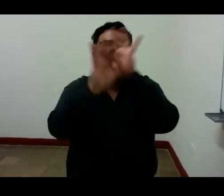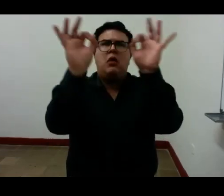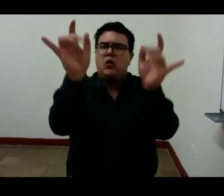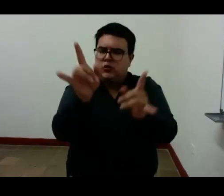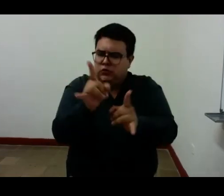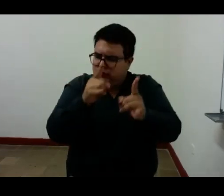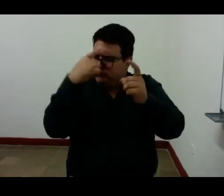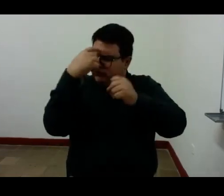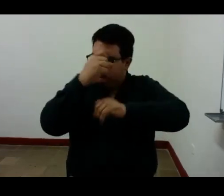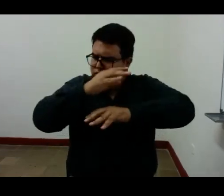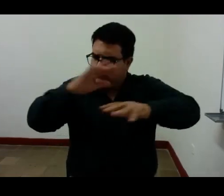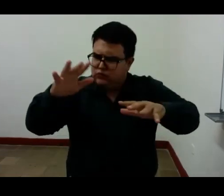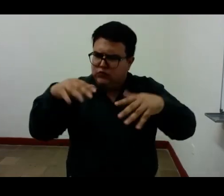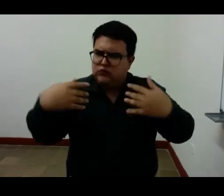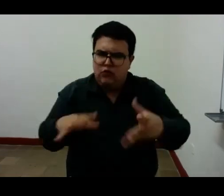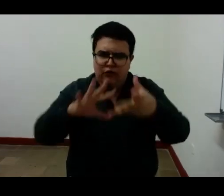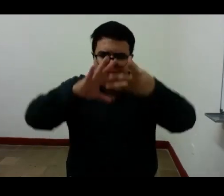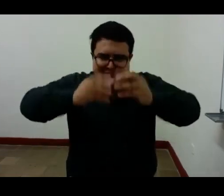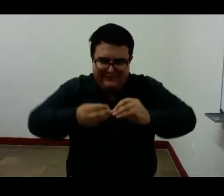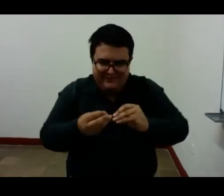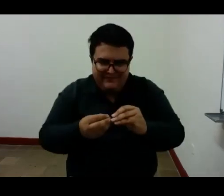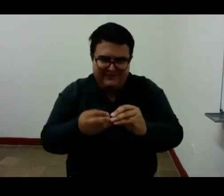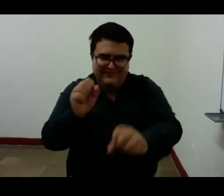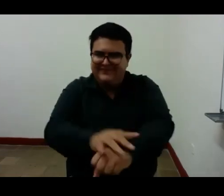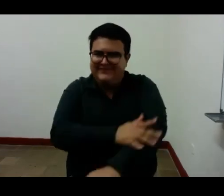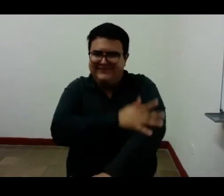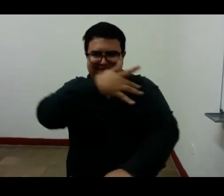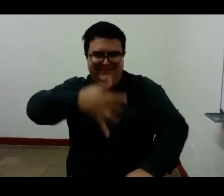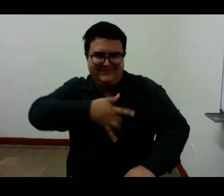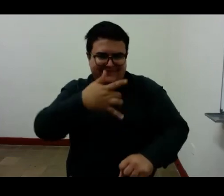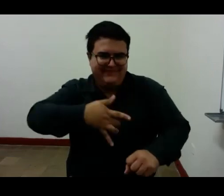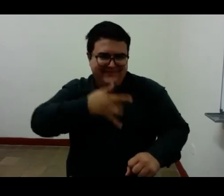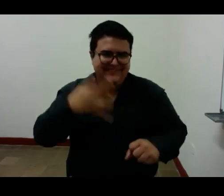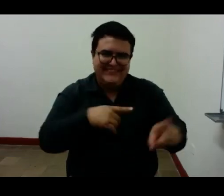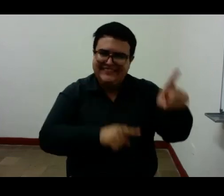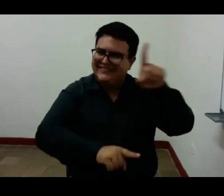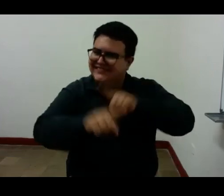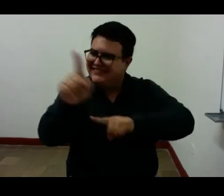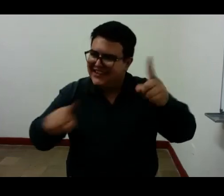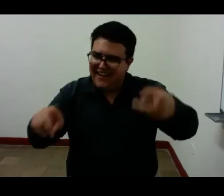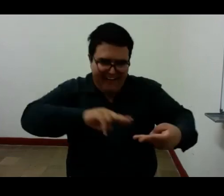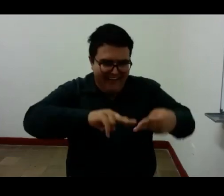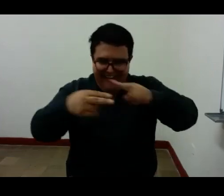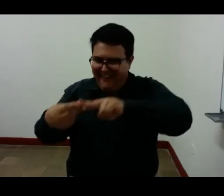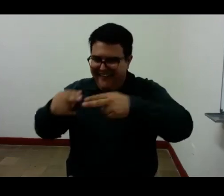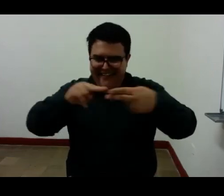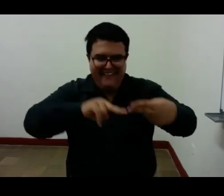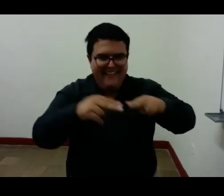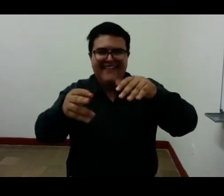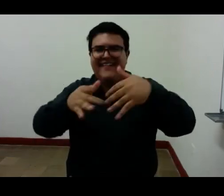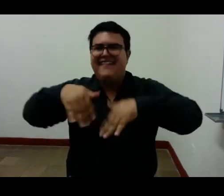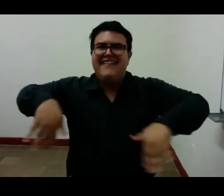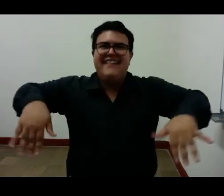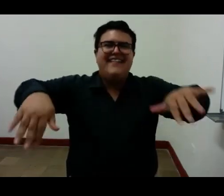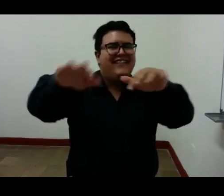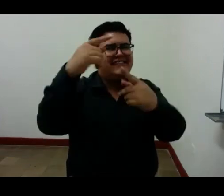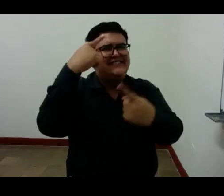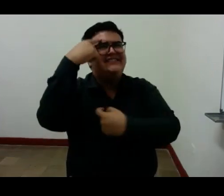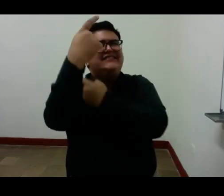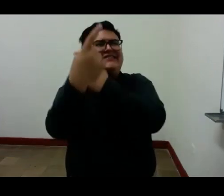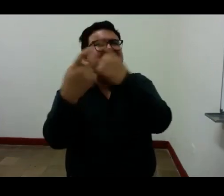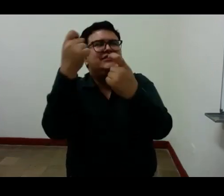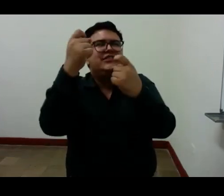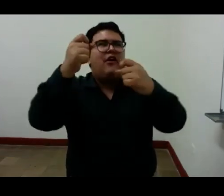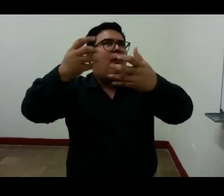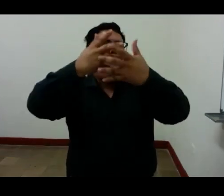jugar con figuras que viven en nuestra imaginación tan vívidos que parecen tener vidas